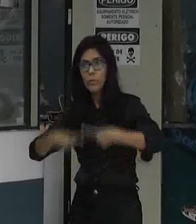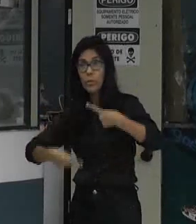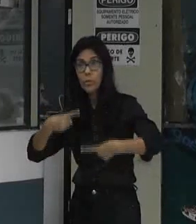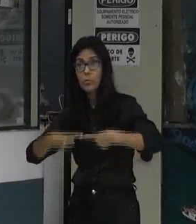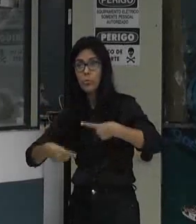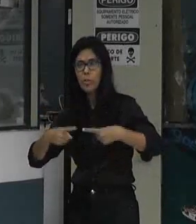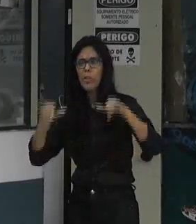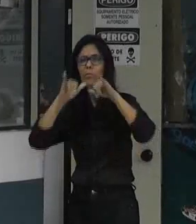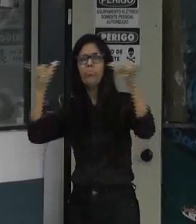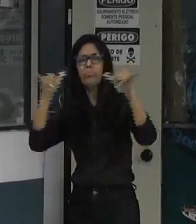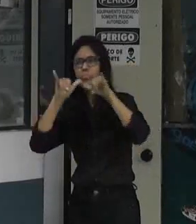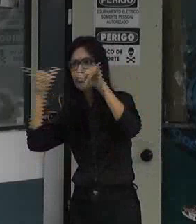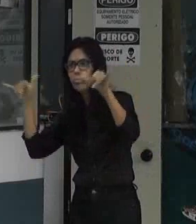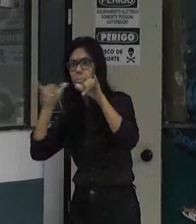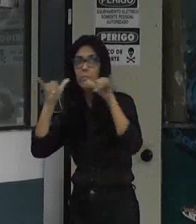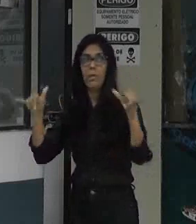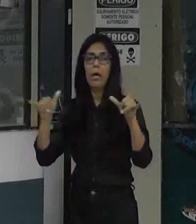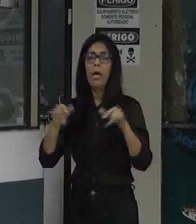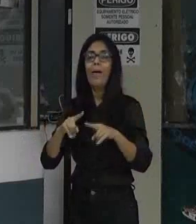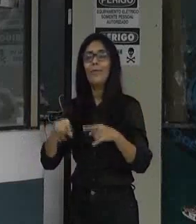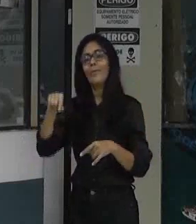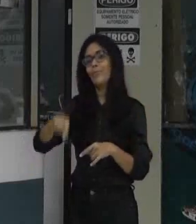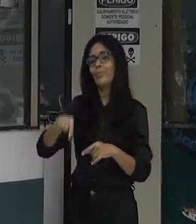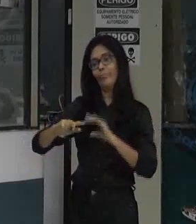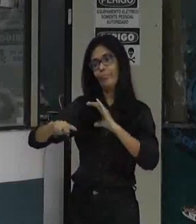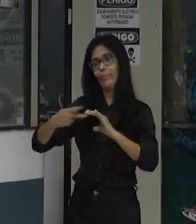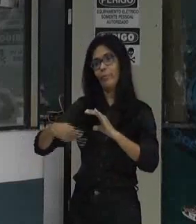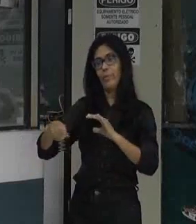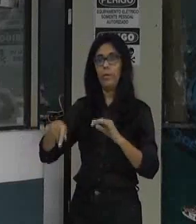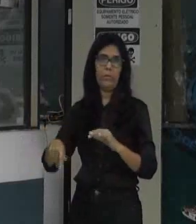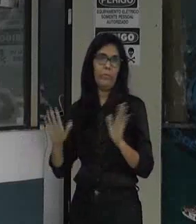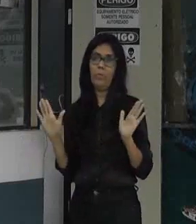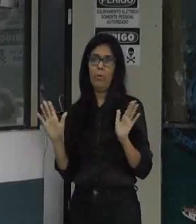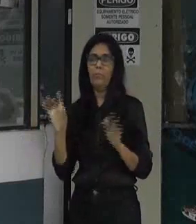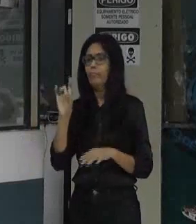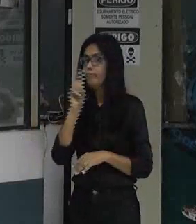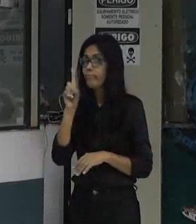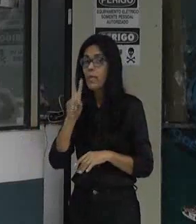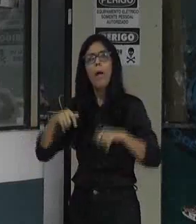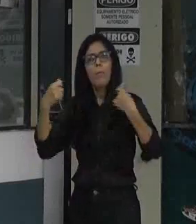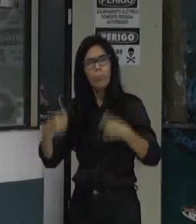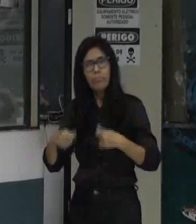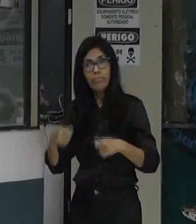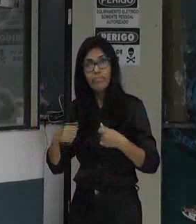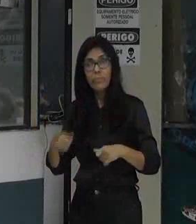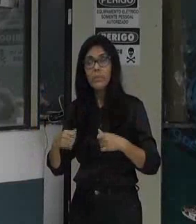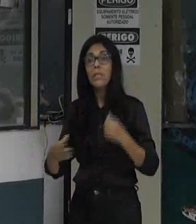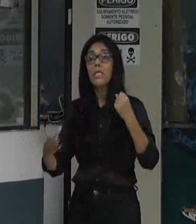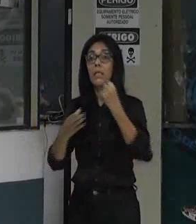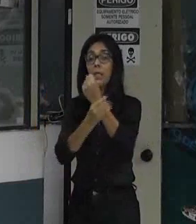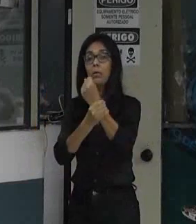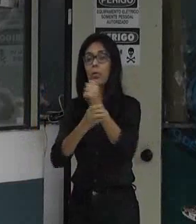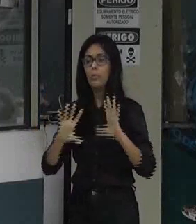para ele não ficar apenas aqui na Câmara, porque é uma questão de segurança para a vida